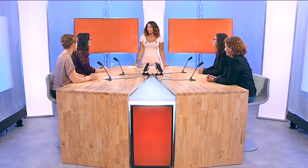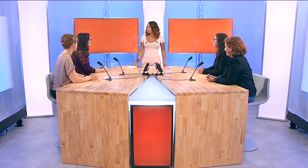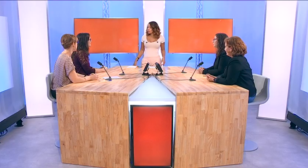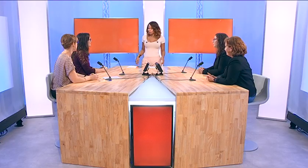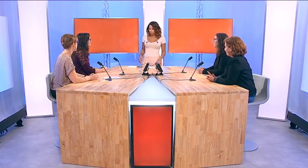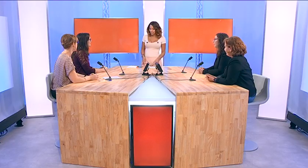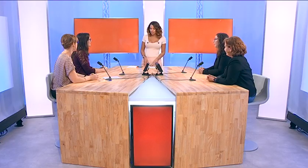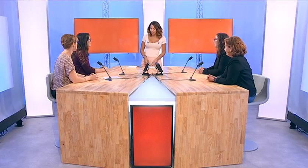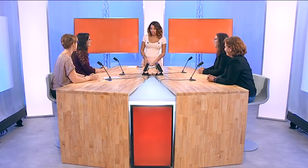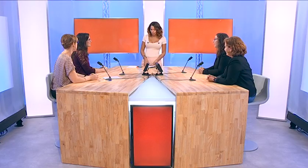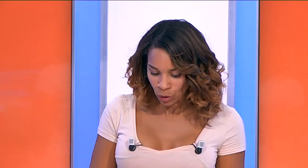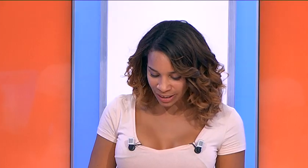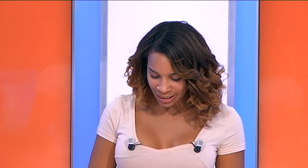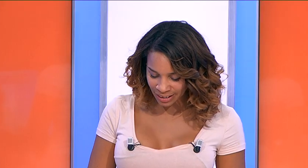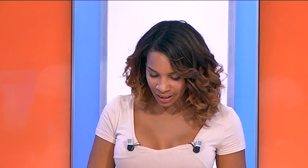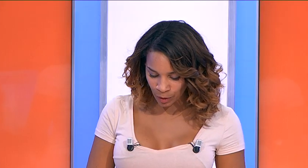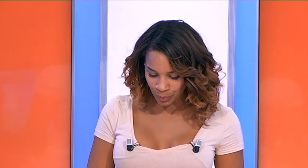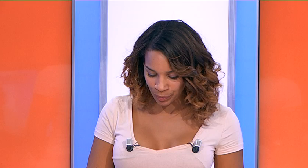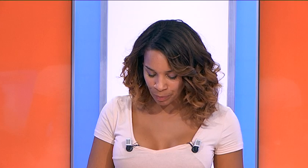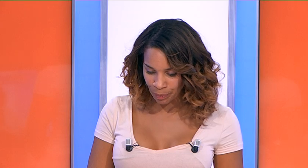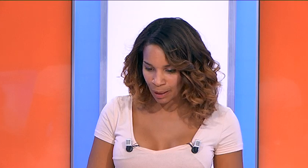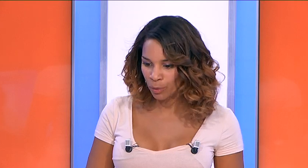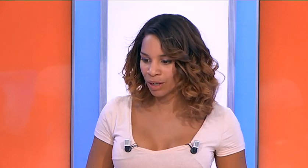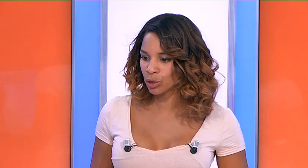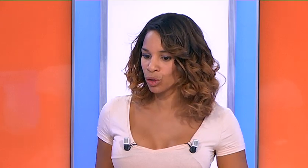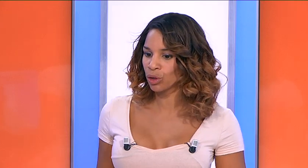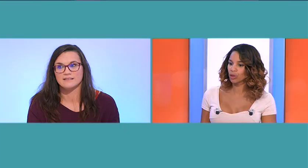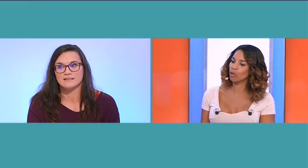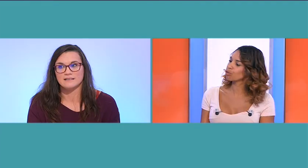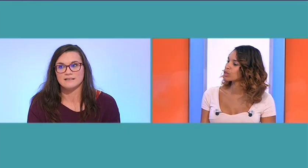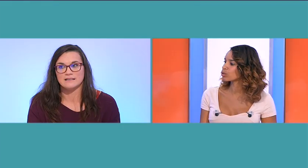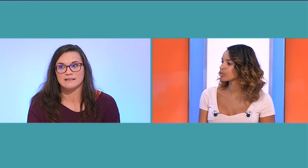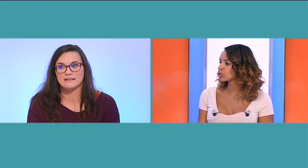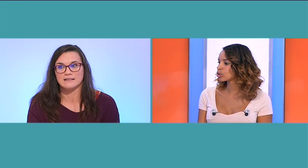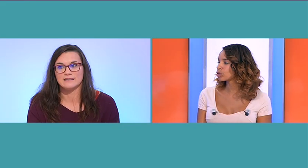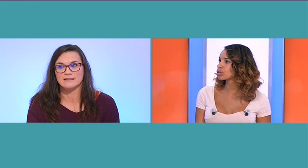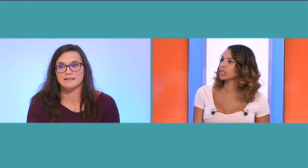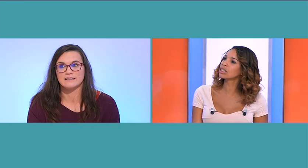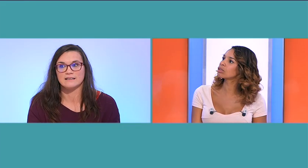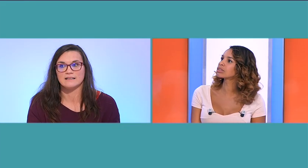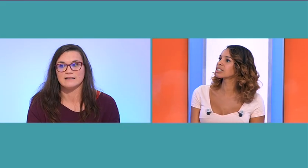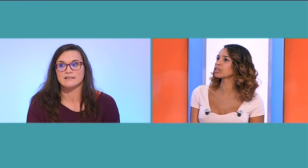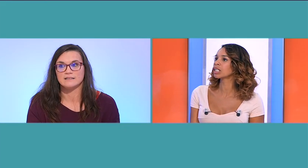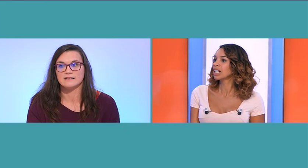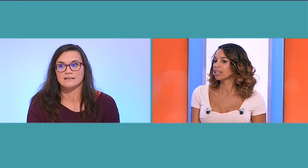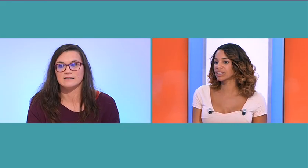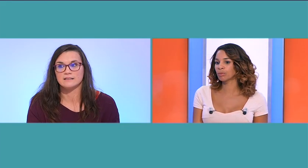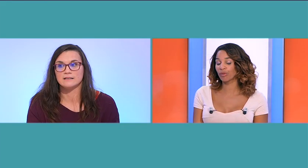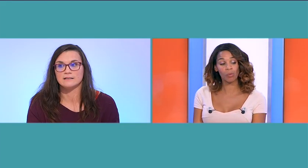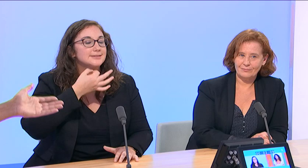Moi, ce que je voudrais savoir aussi, c'est par rapport à votre enfance au niveau de l'école, disiez que, moi j'avais